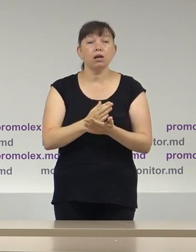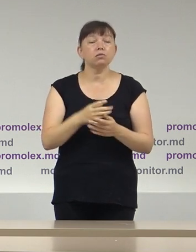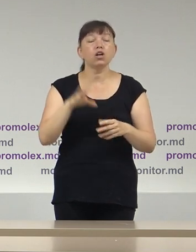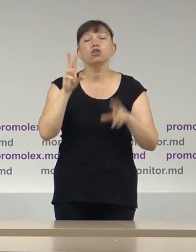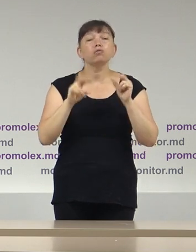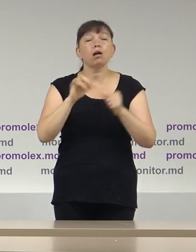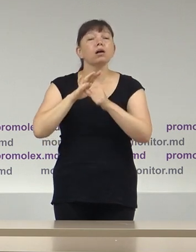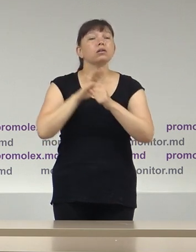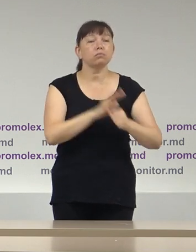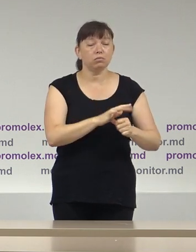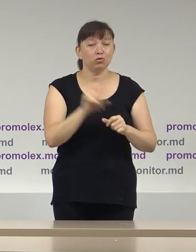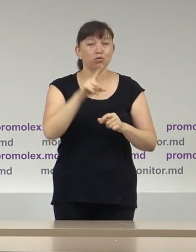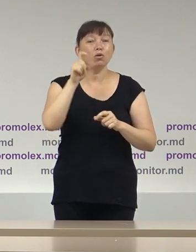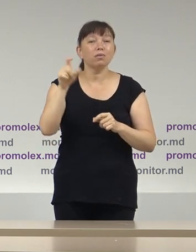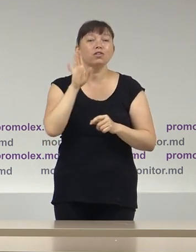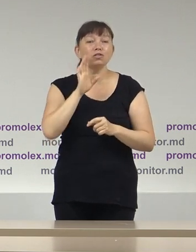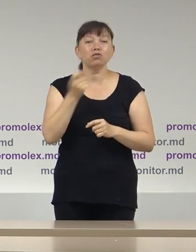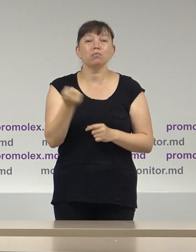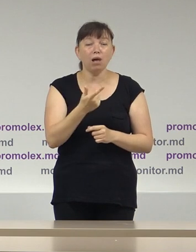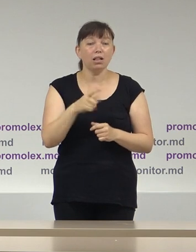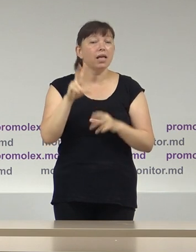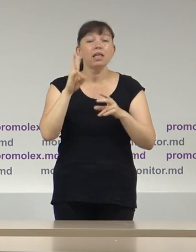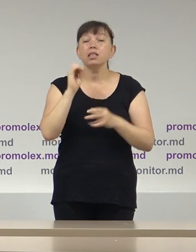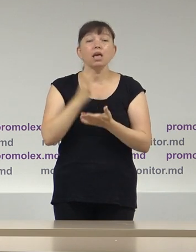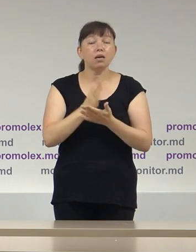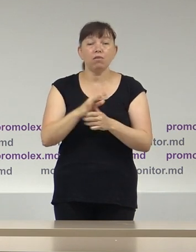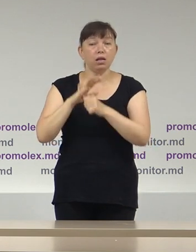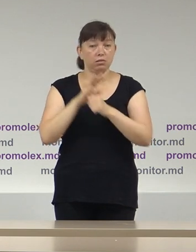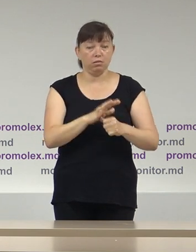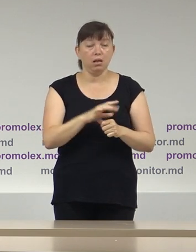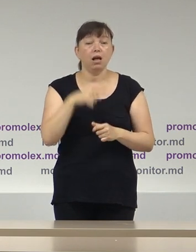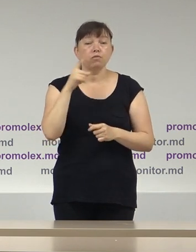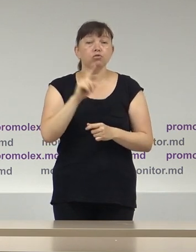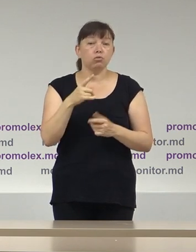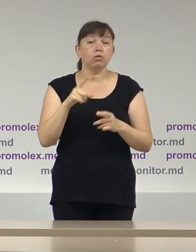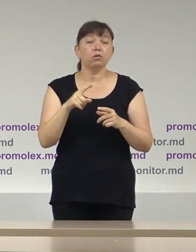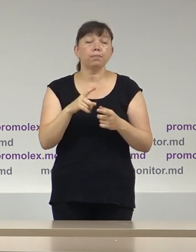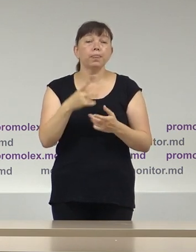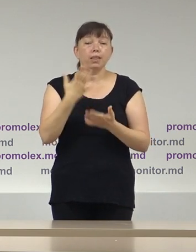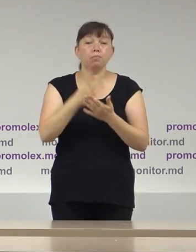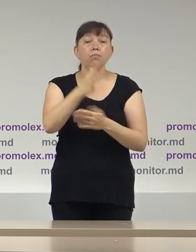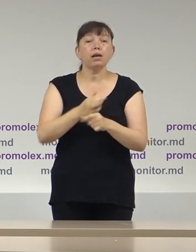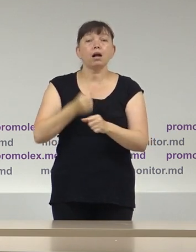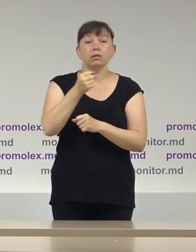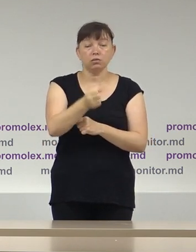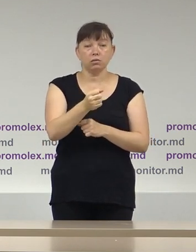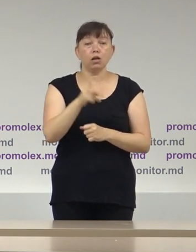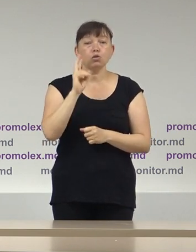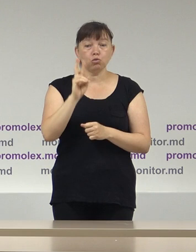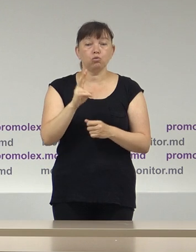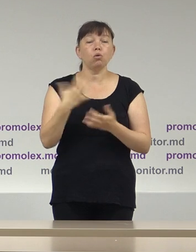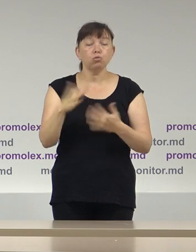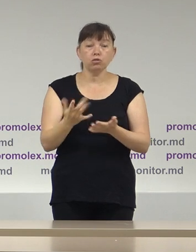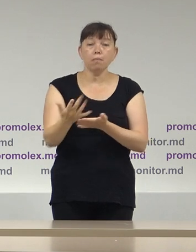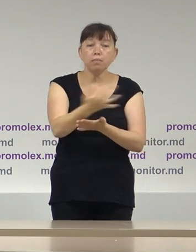discriminatorie, ori ne amintim că un concurent electoral, sau mai bine zis potențial concurent electoral, sau candidat care colectase